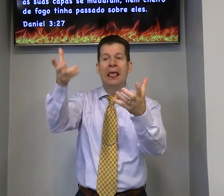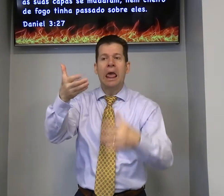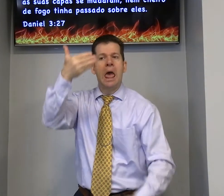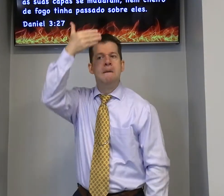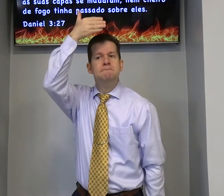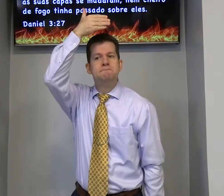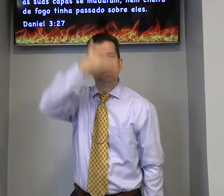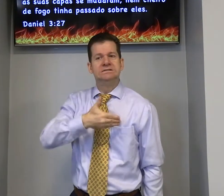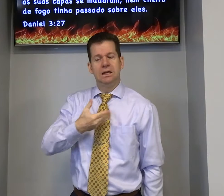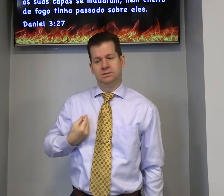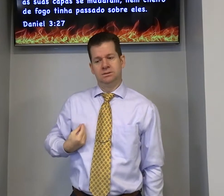Deus quer